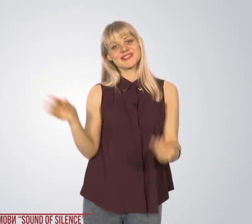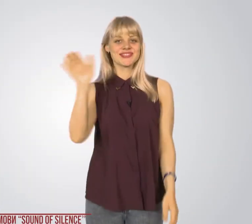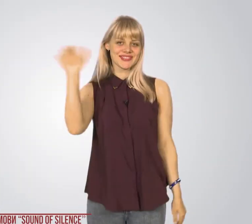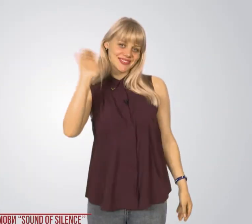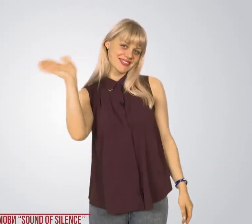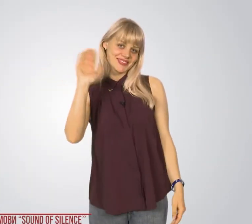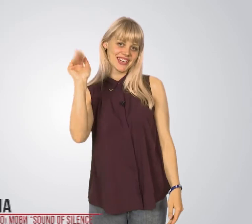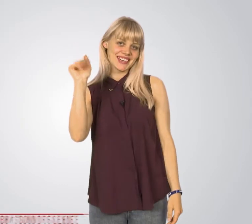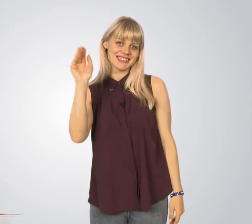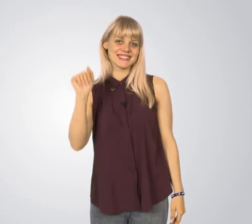Пока!